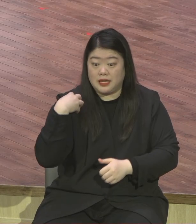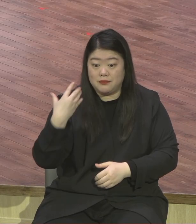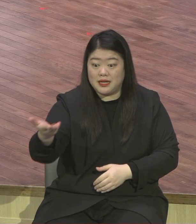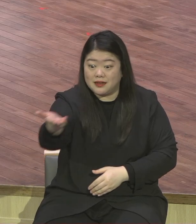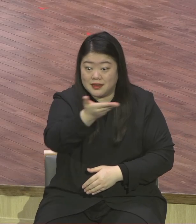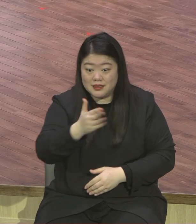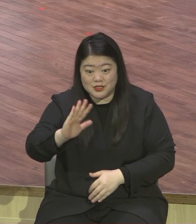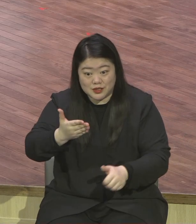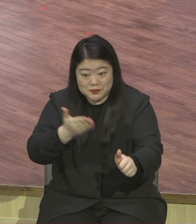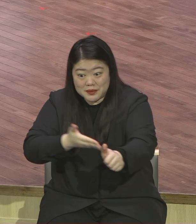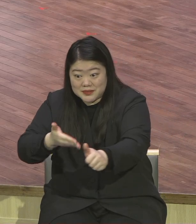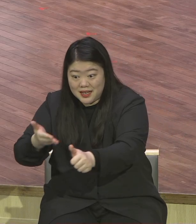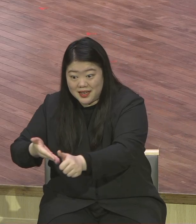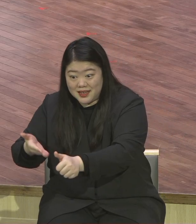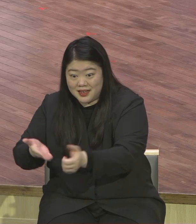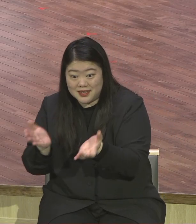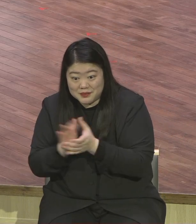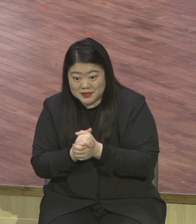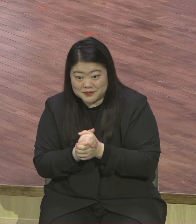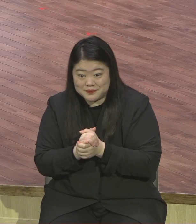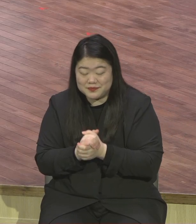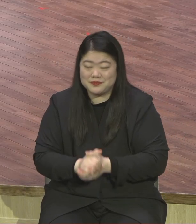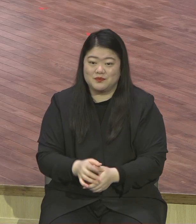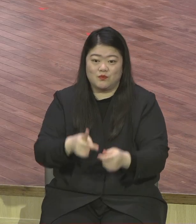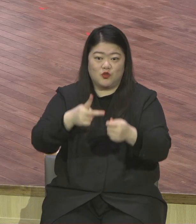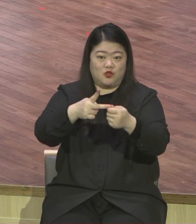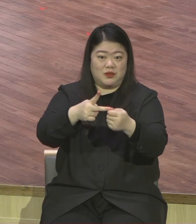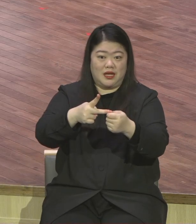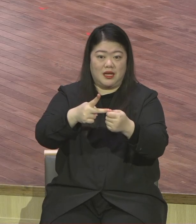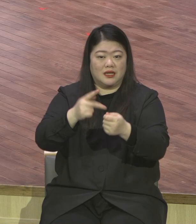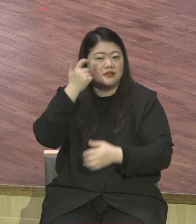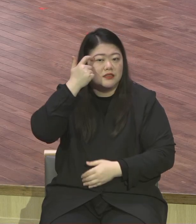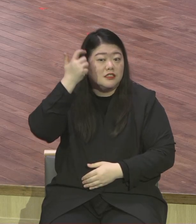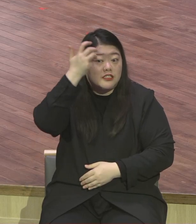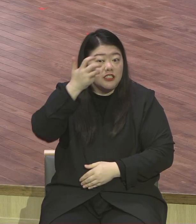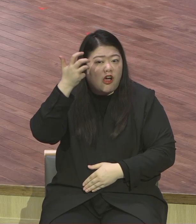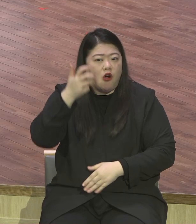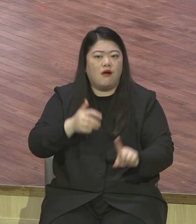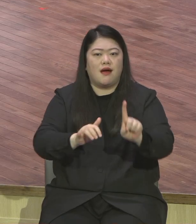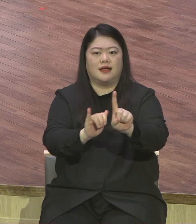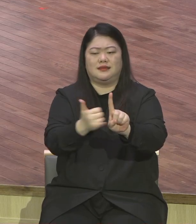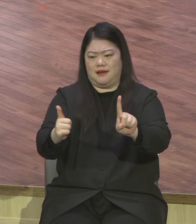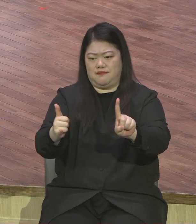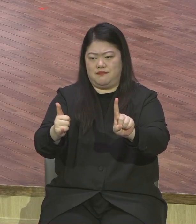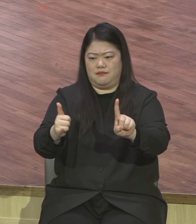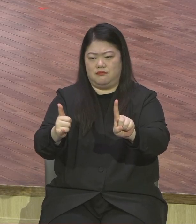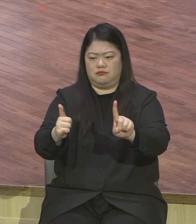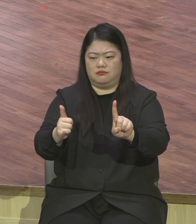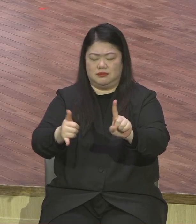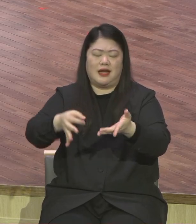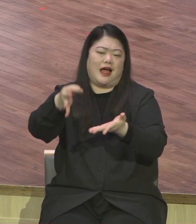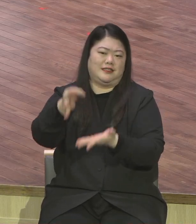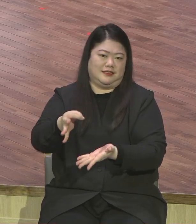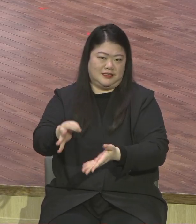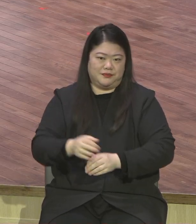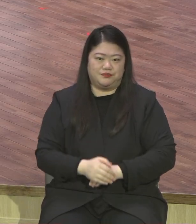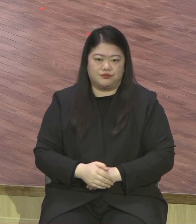두 번째로 한 영혼의 절대 가치입니다 5절로 7절 봅니다 또 누구든지 내 이름으로